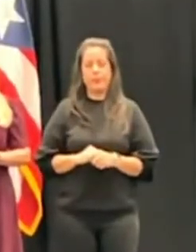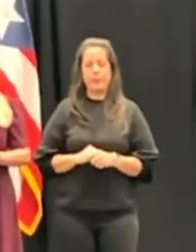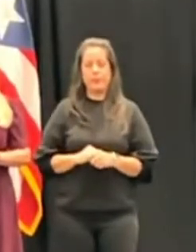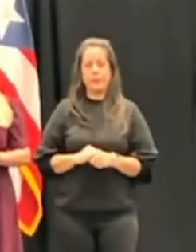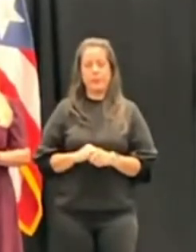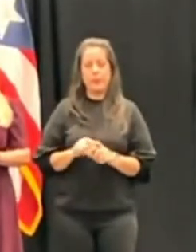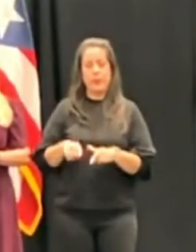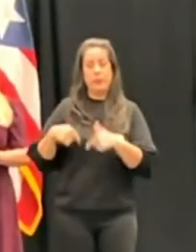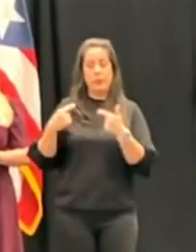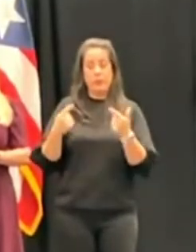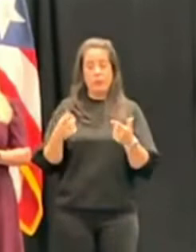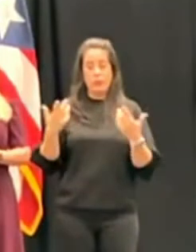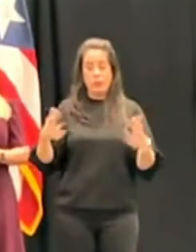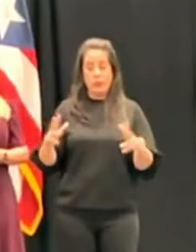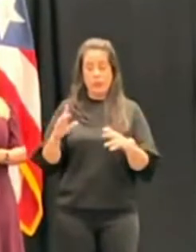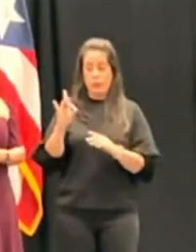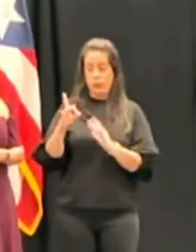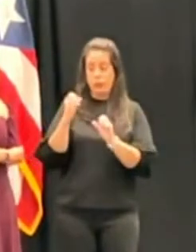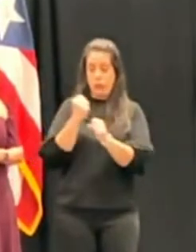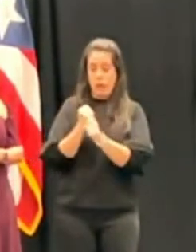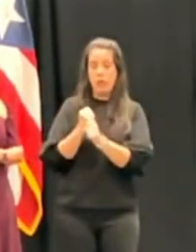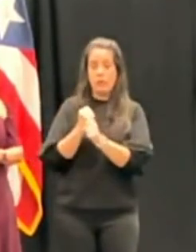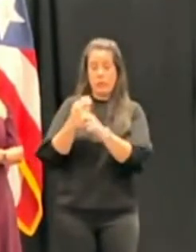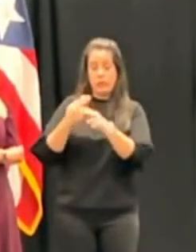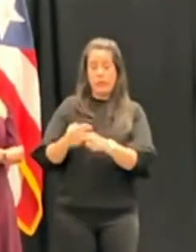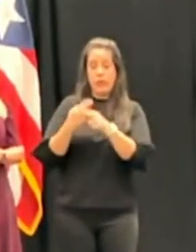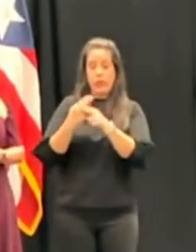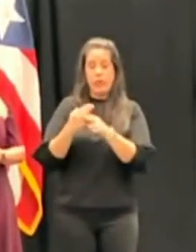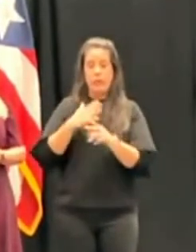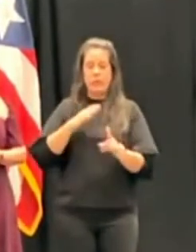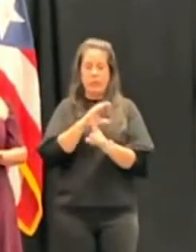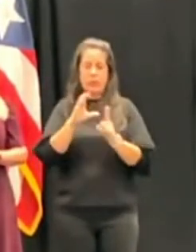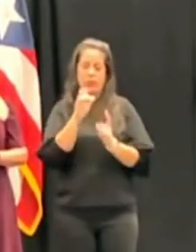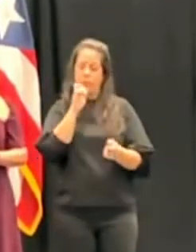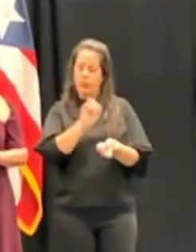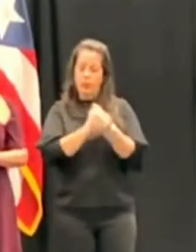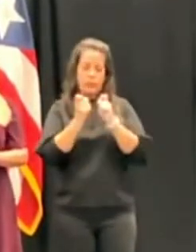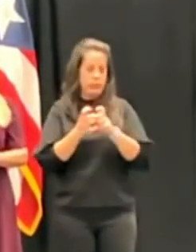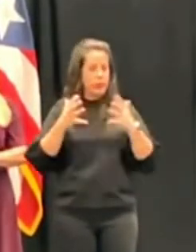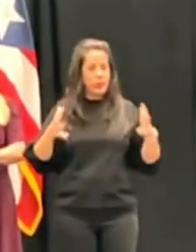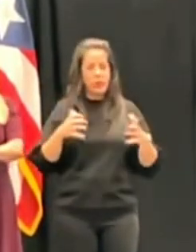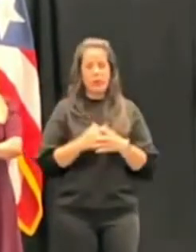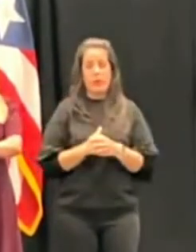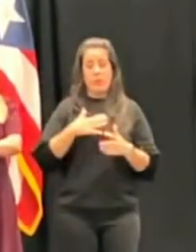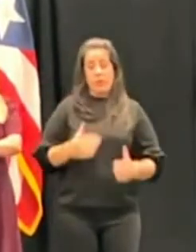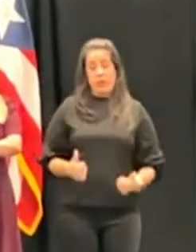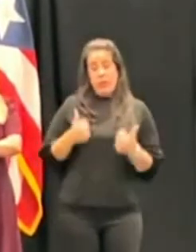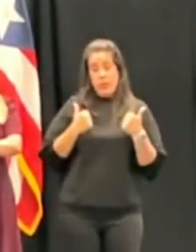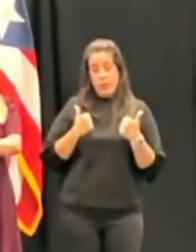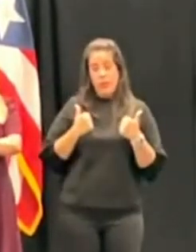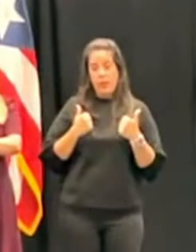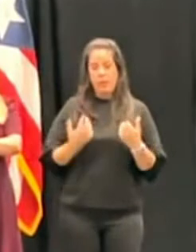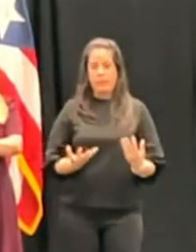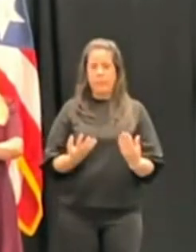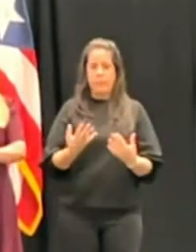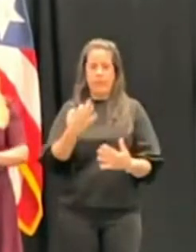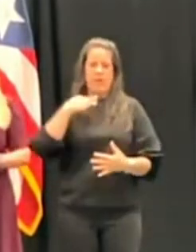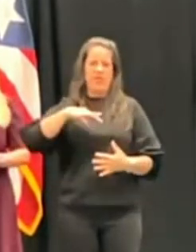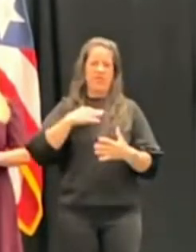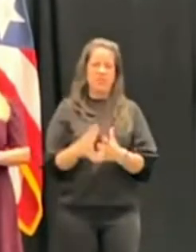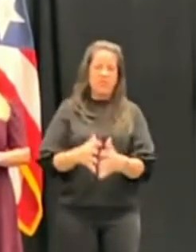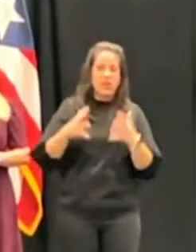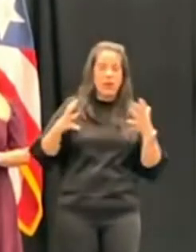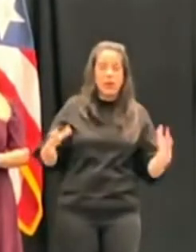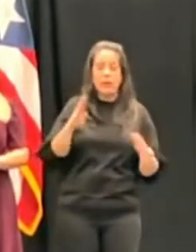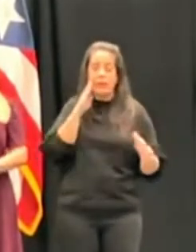Desde que fui confirmada hace ocho años, mis circunstancias no han cambiado mucho. Mi vida se ha enriquecido y centrado